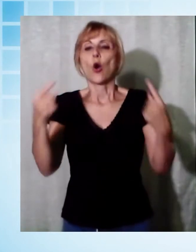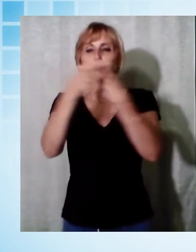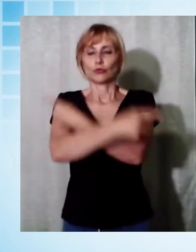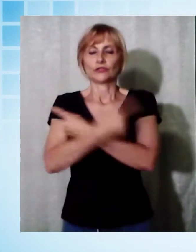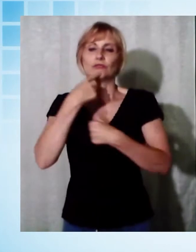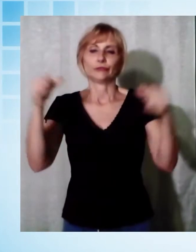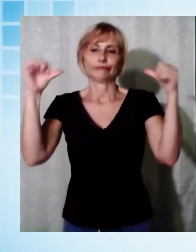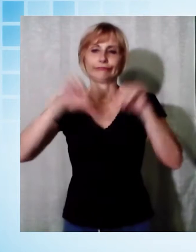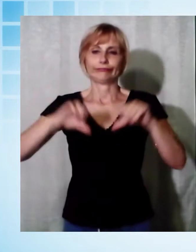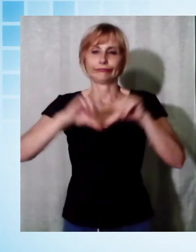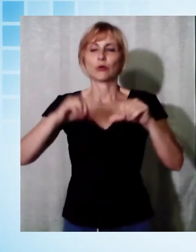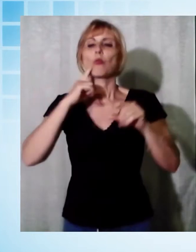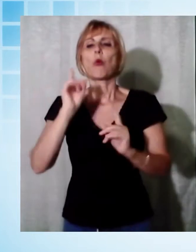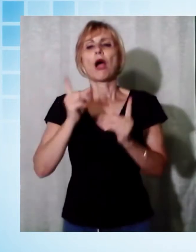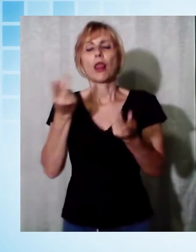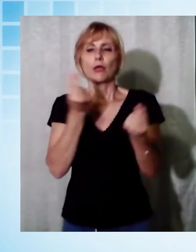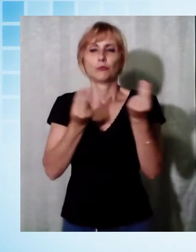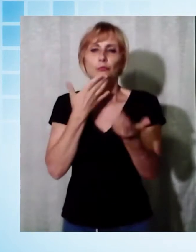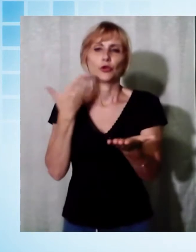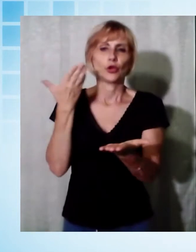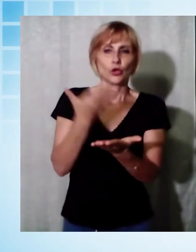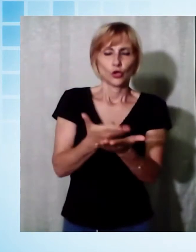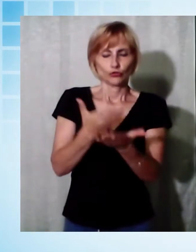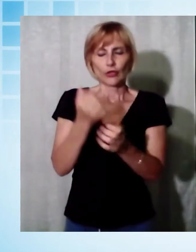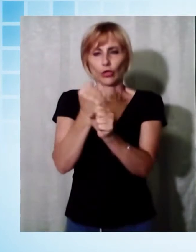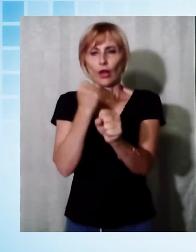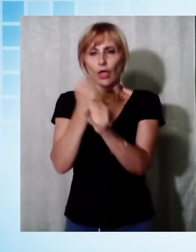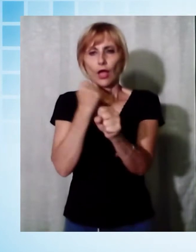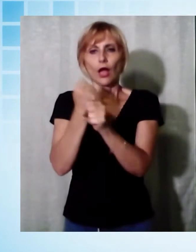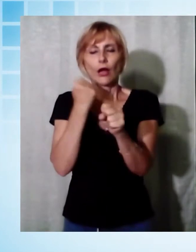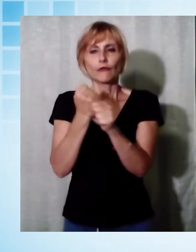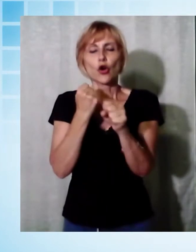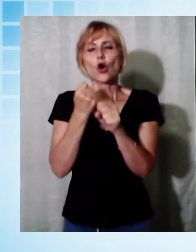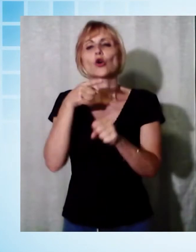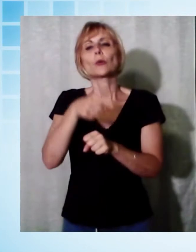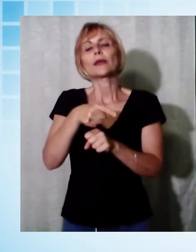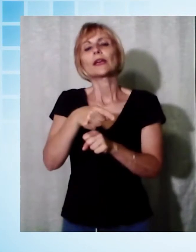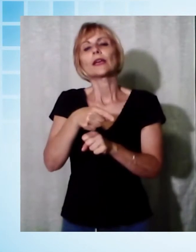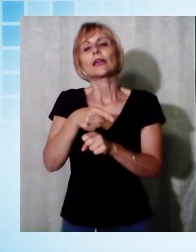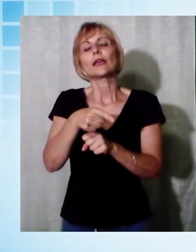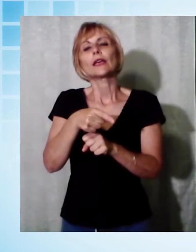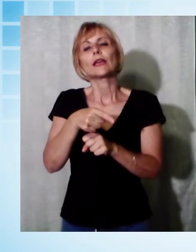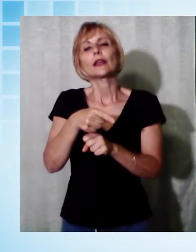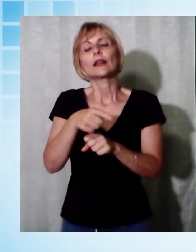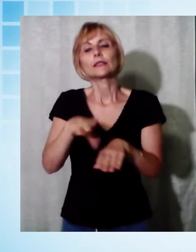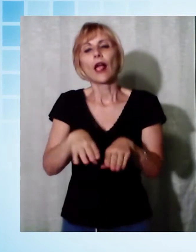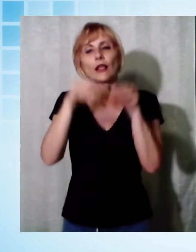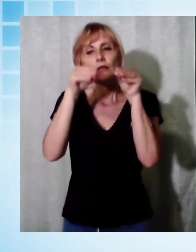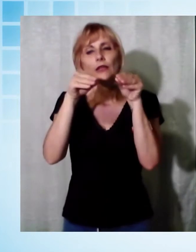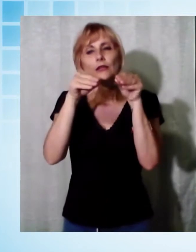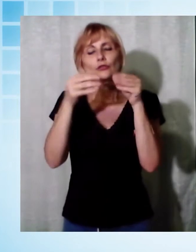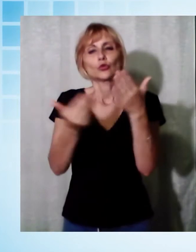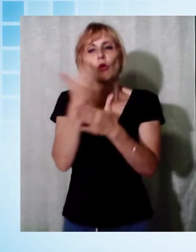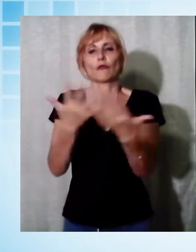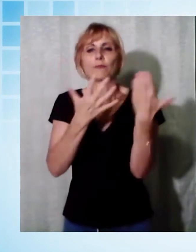cui è stato tracciato il lavoro dell'emiciclo capannorese dall'inizio del nuovo mandato di